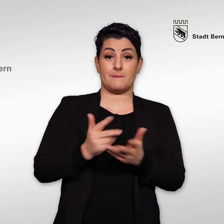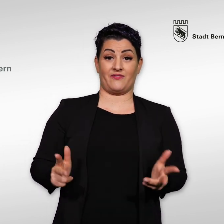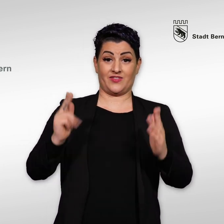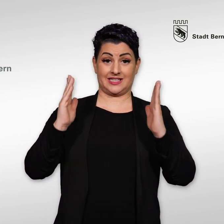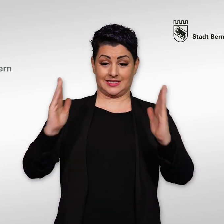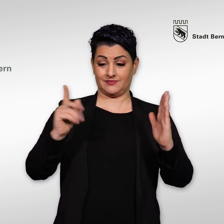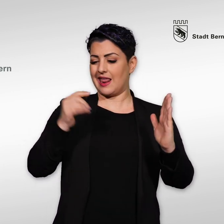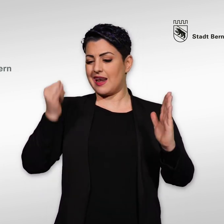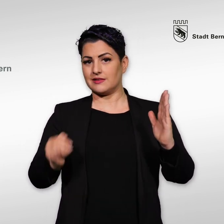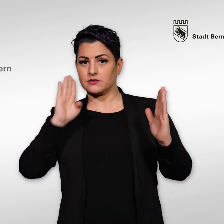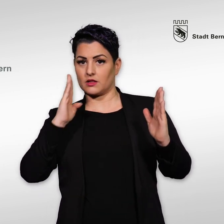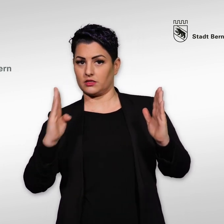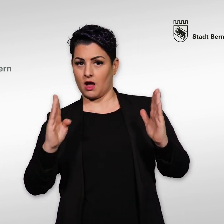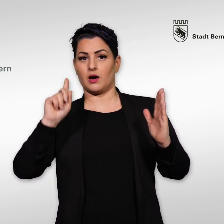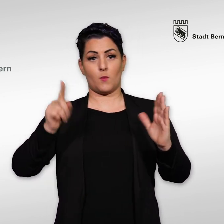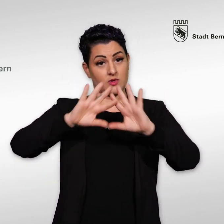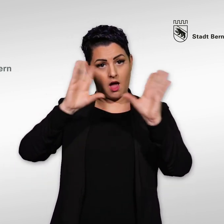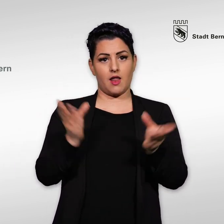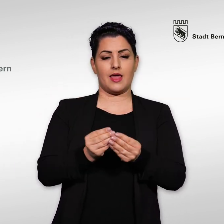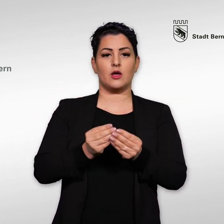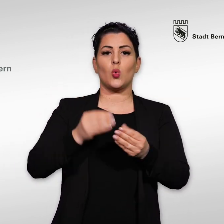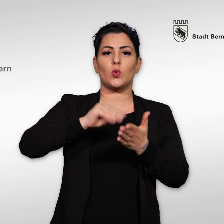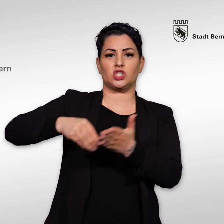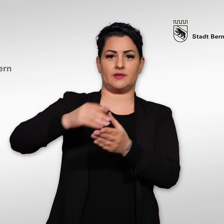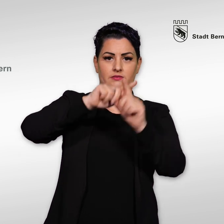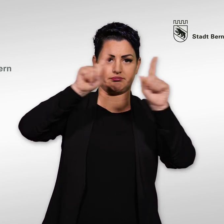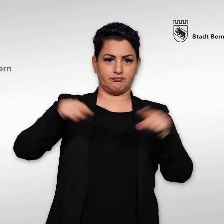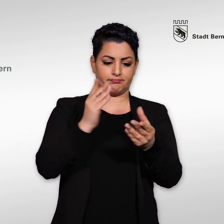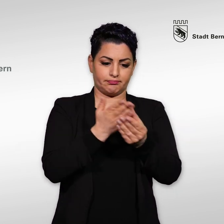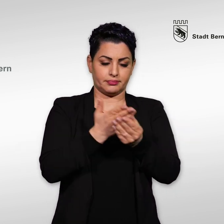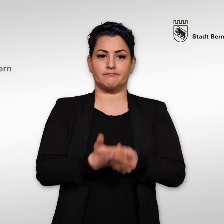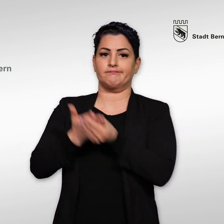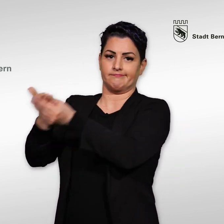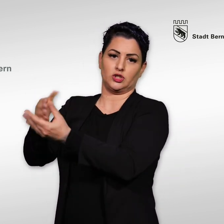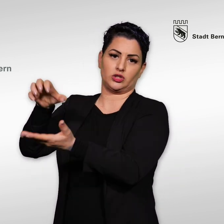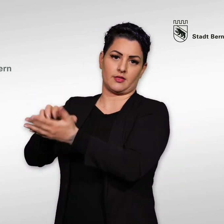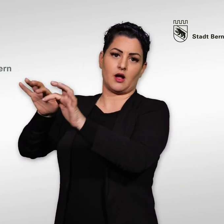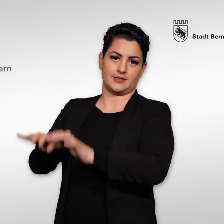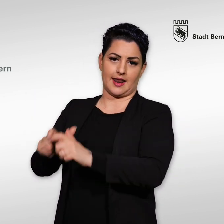Spätestens am letzten Tag der Sammelfrist müssen alle Unterschriftenbogen bei der Stadtkanzlei eingereicht sein.